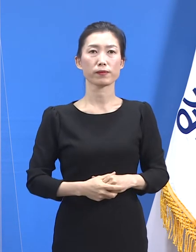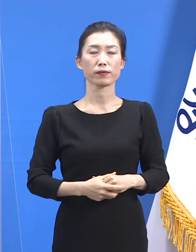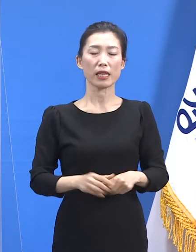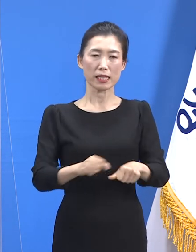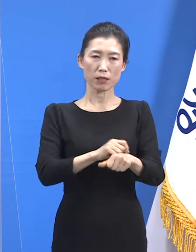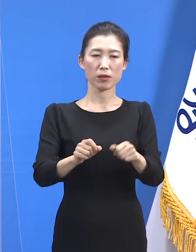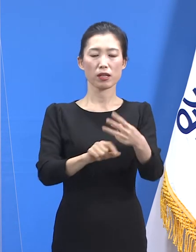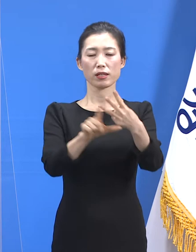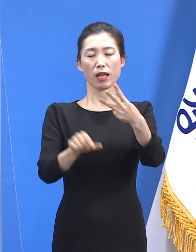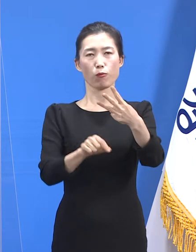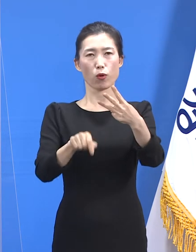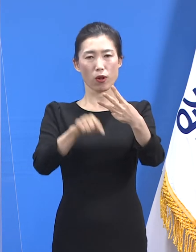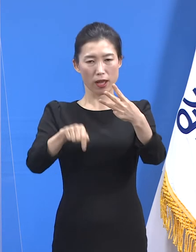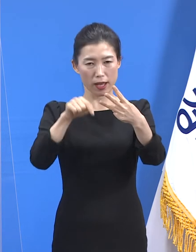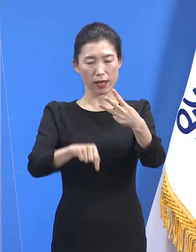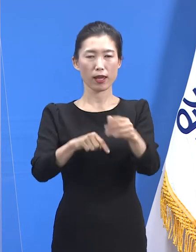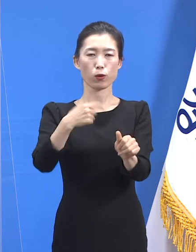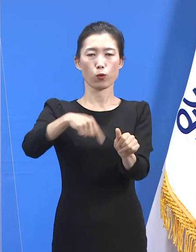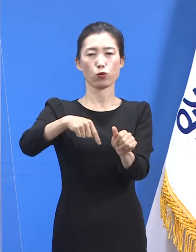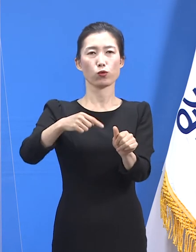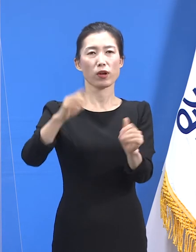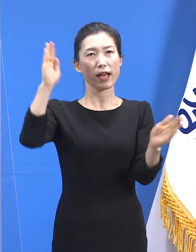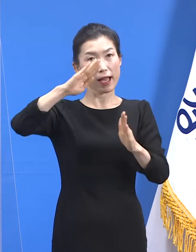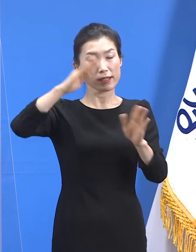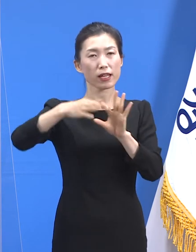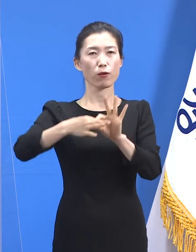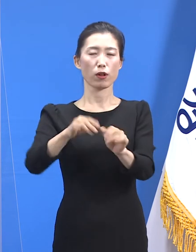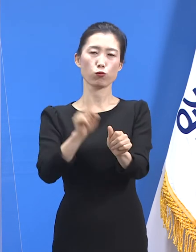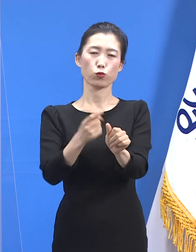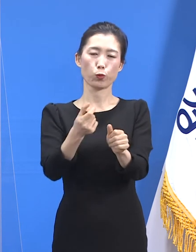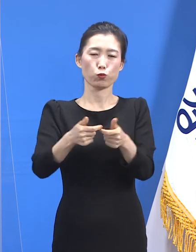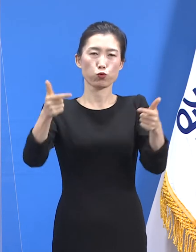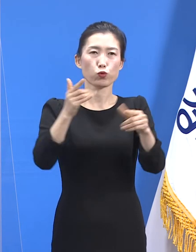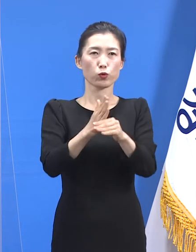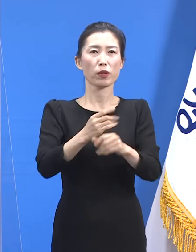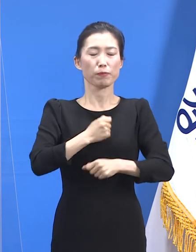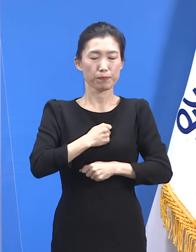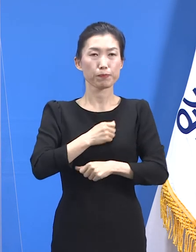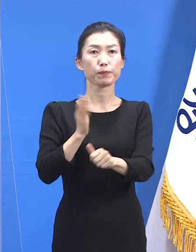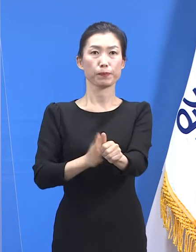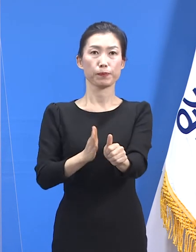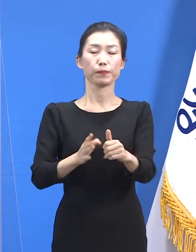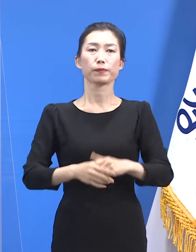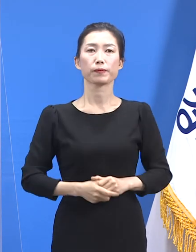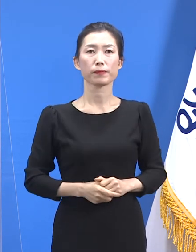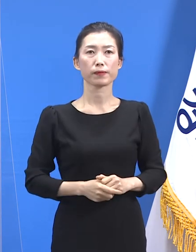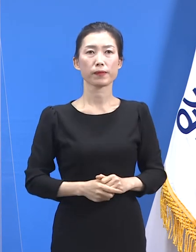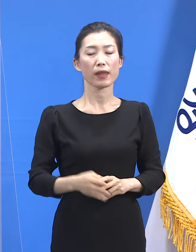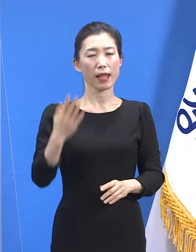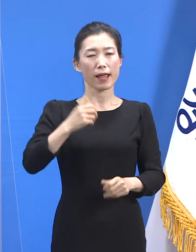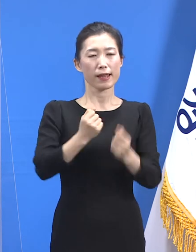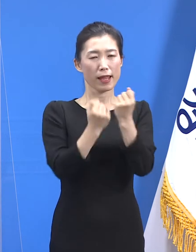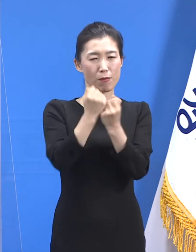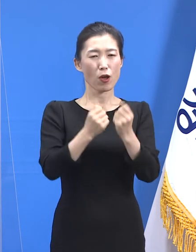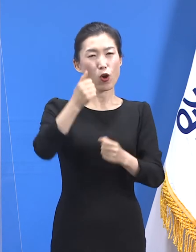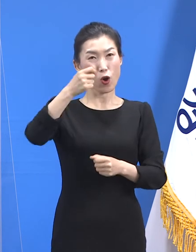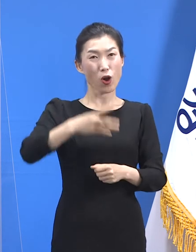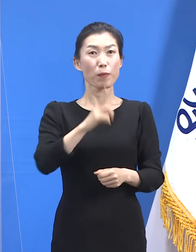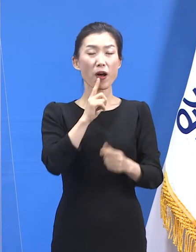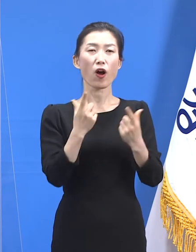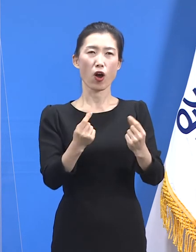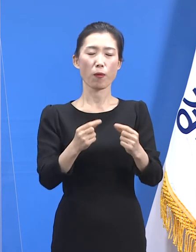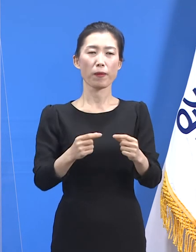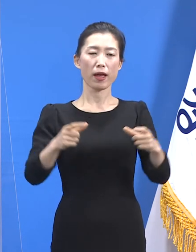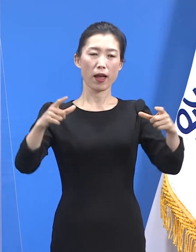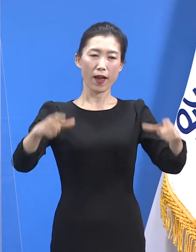3월에는 좀 더 증가되는 흐름이어서 주의를 요합니다. 여러 차례 말씀드렸듯 특별히 안전한